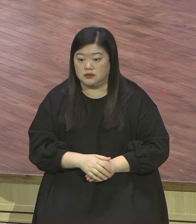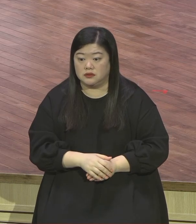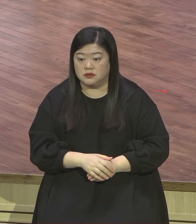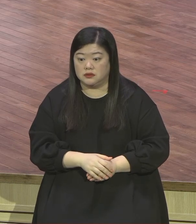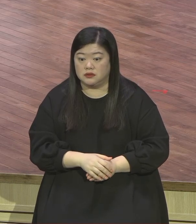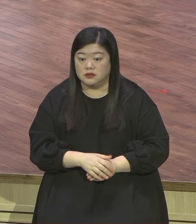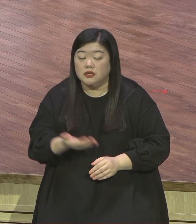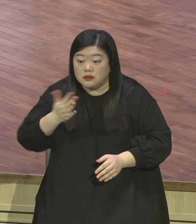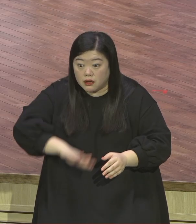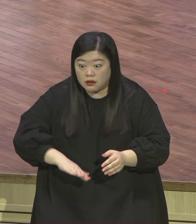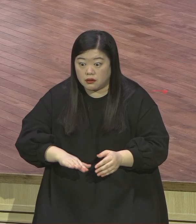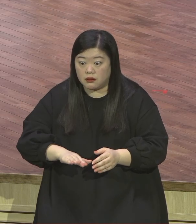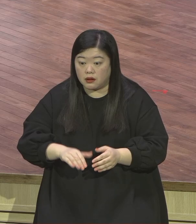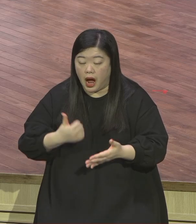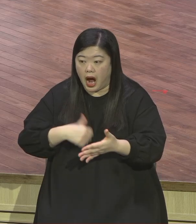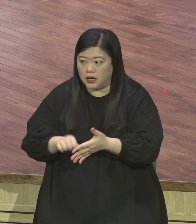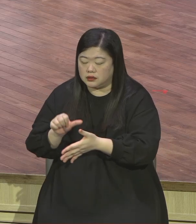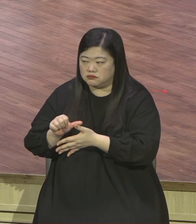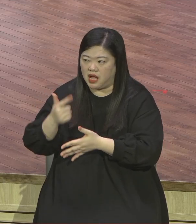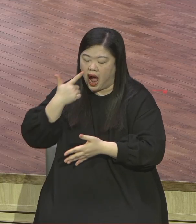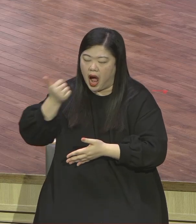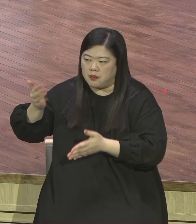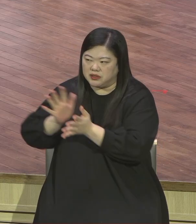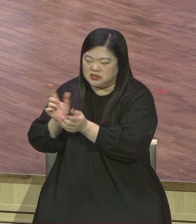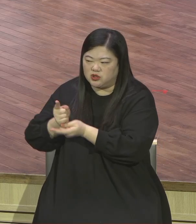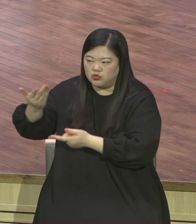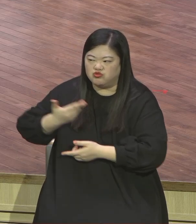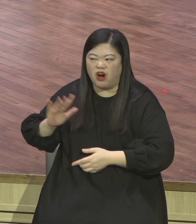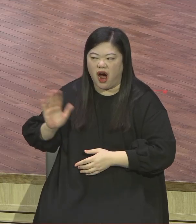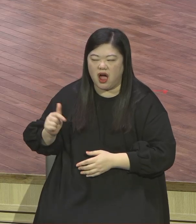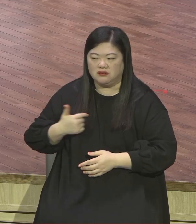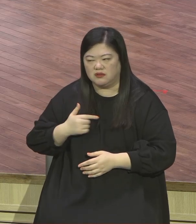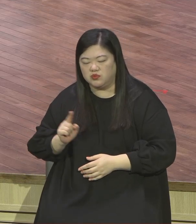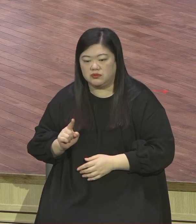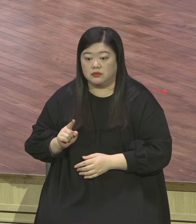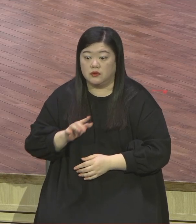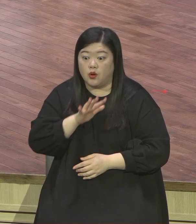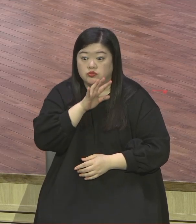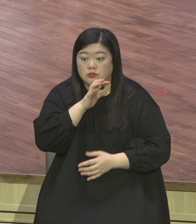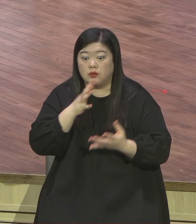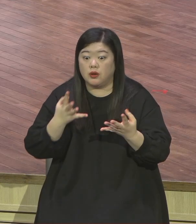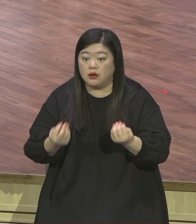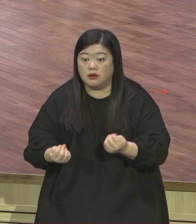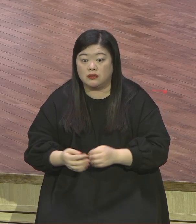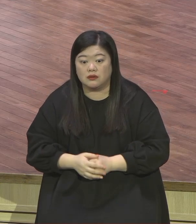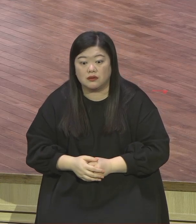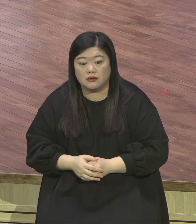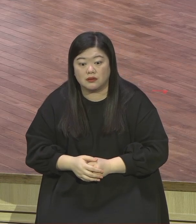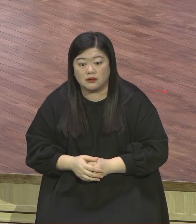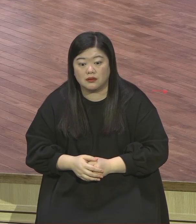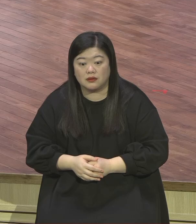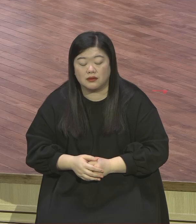있습니다 자 오늘부터 올해는 다른 결단하지 마시고 훈련을 차근차근 밟아가야 되겠다